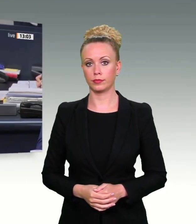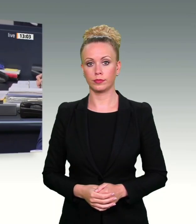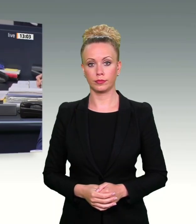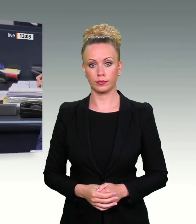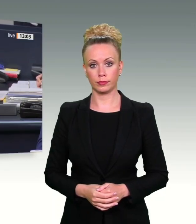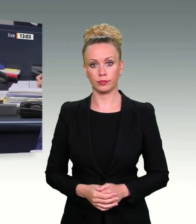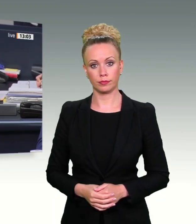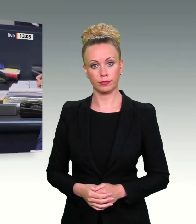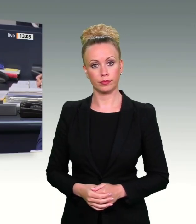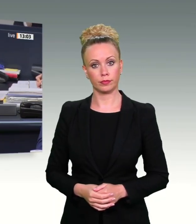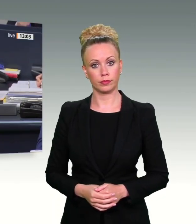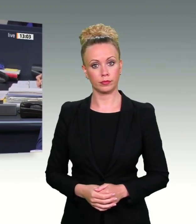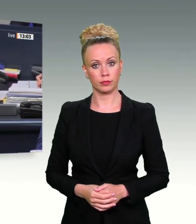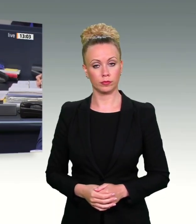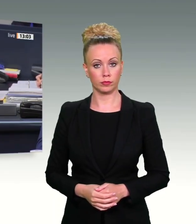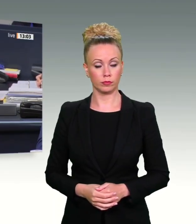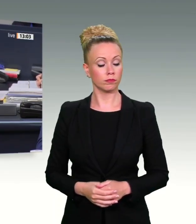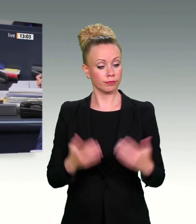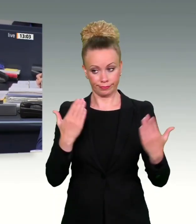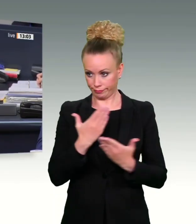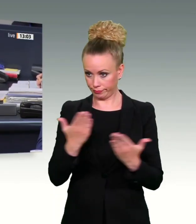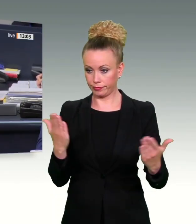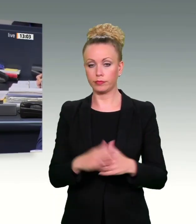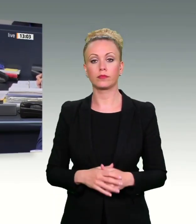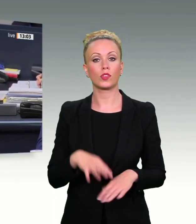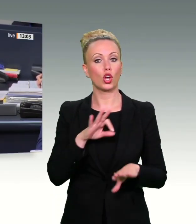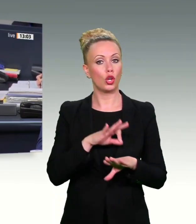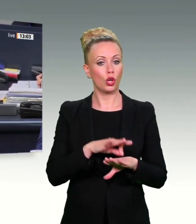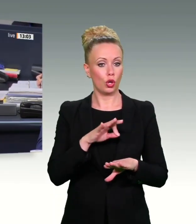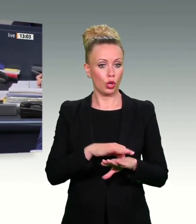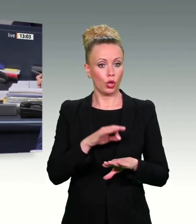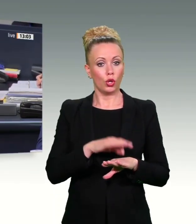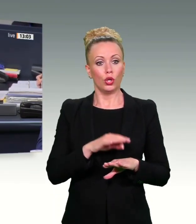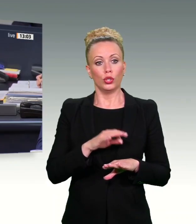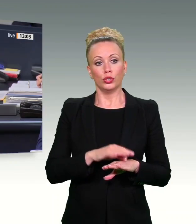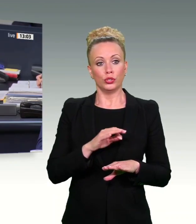Ich grüße Sie an diesem Mittag und gebe das Wort dem Kollegen Dr. Günter Krings für die CDU-CSU-Fraktion.